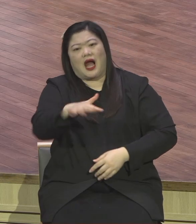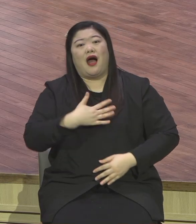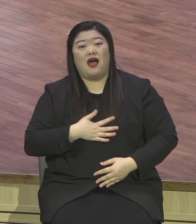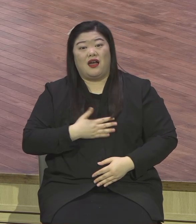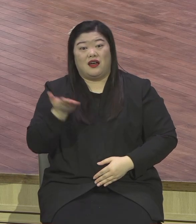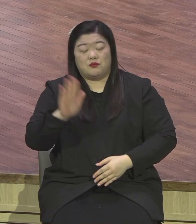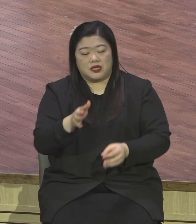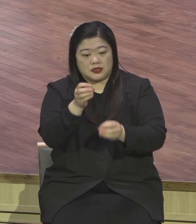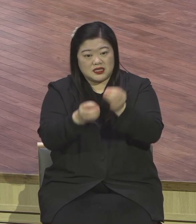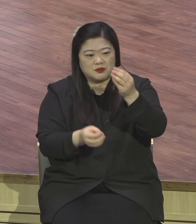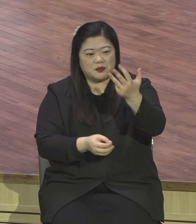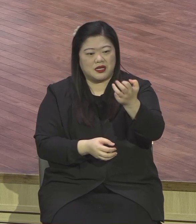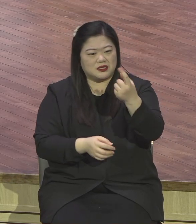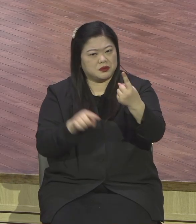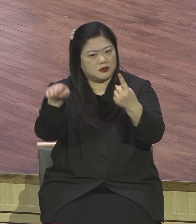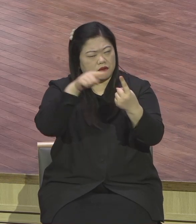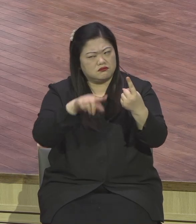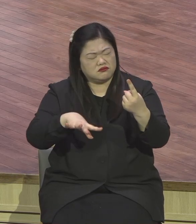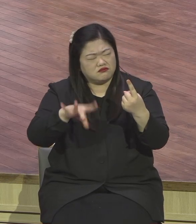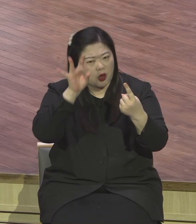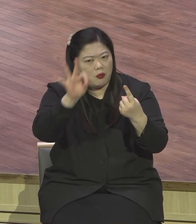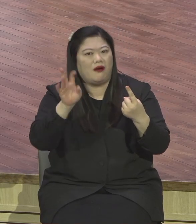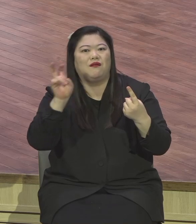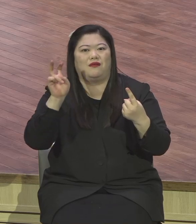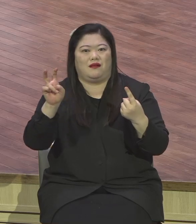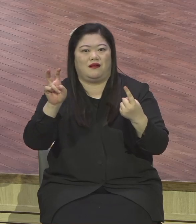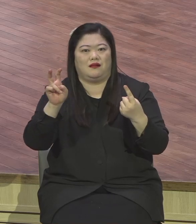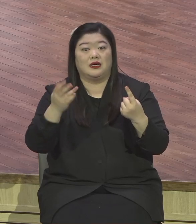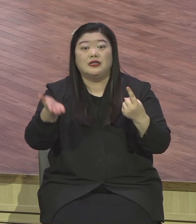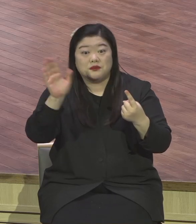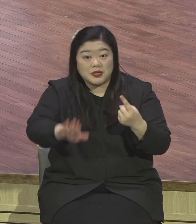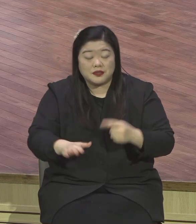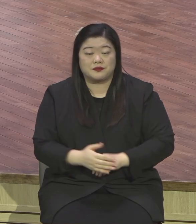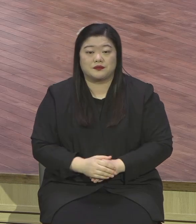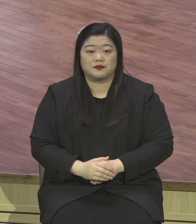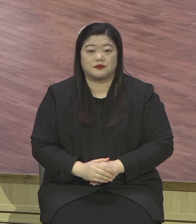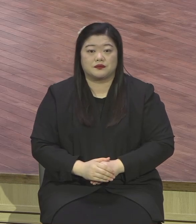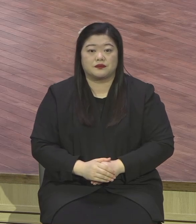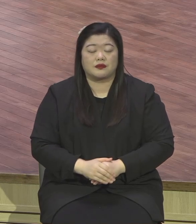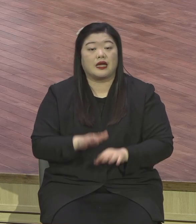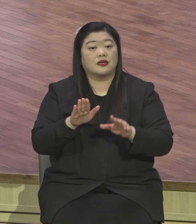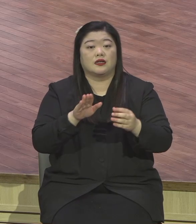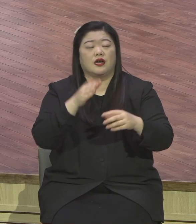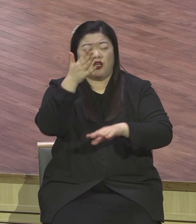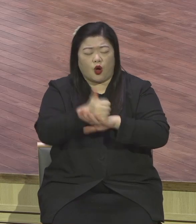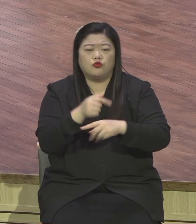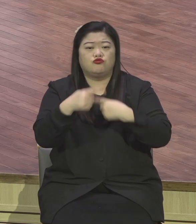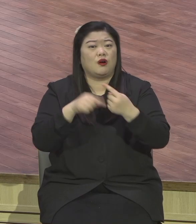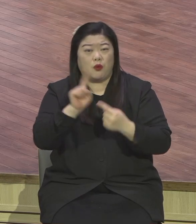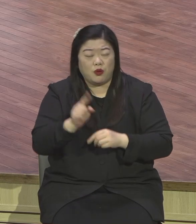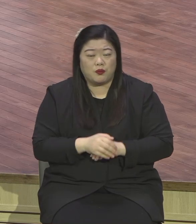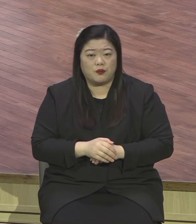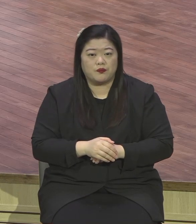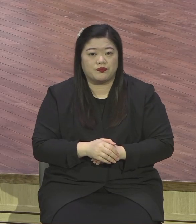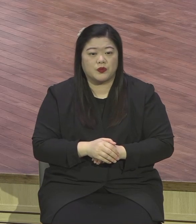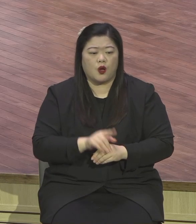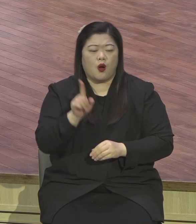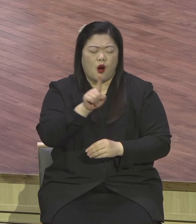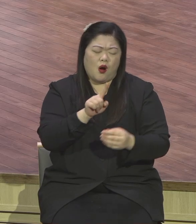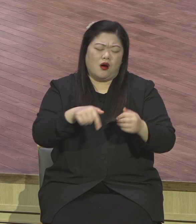그리스도 문제 사건 닥치면 오직 그리스도 오직 하나님 나라 오직 성령 충만 이